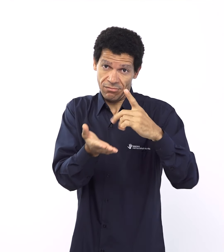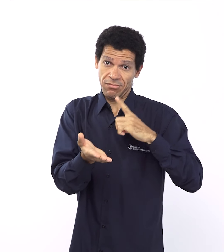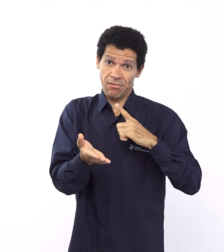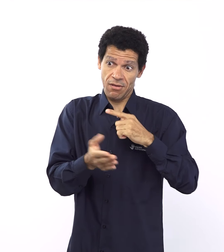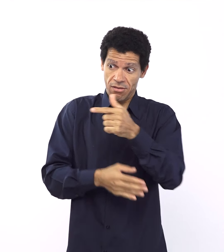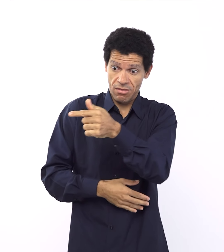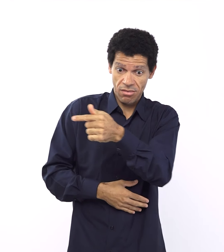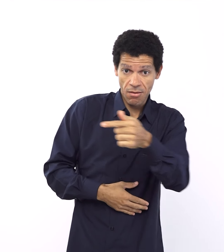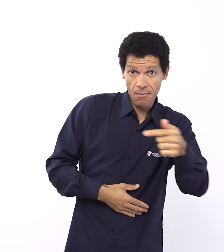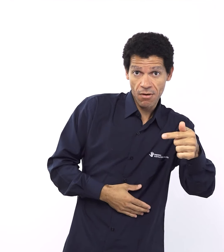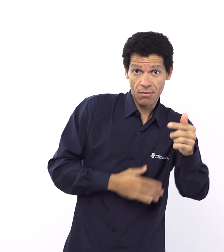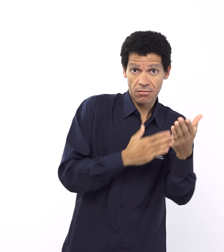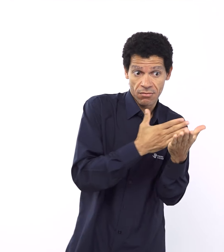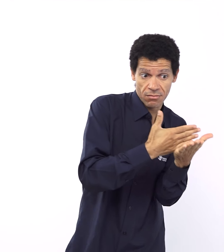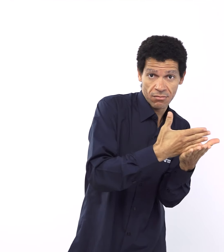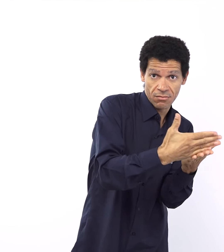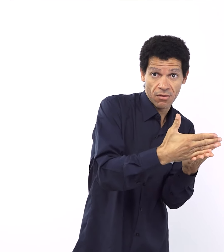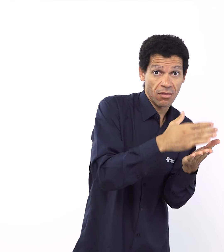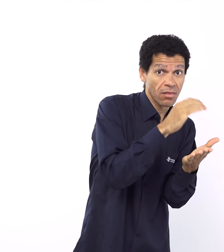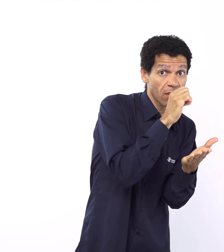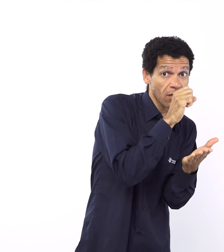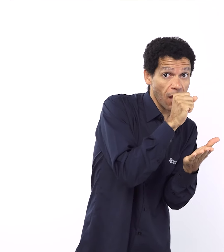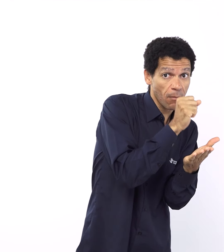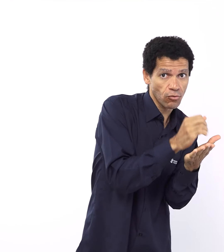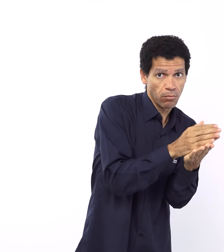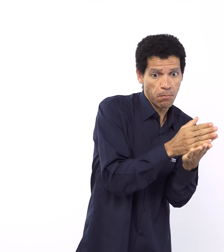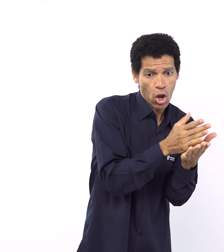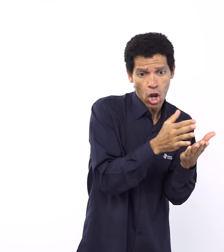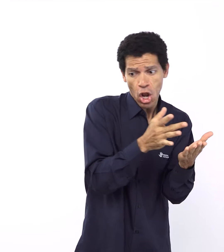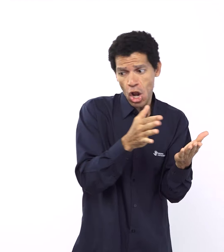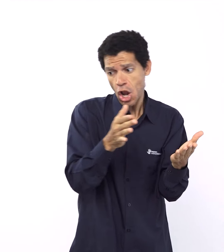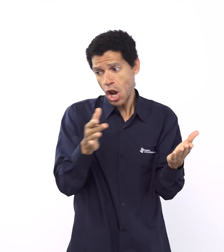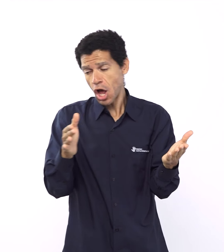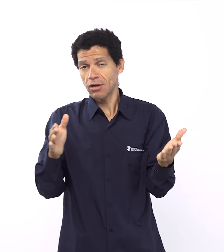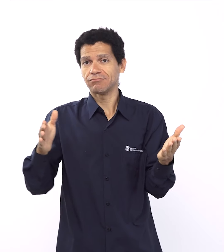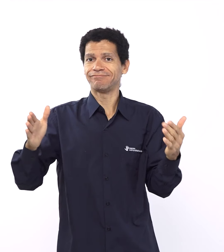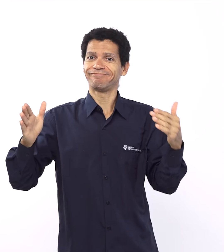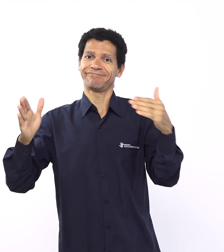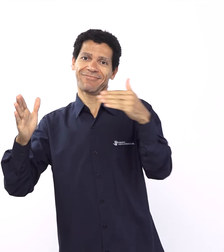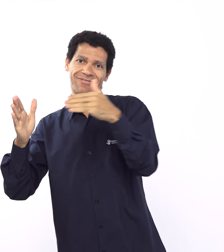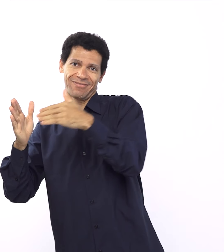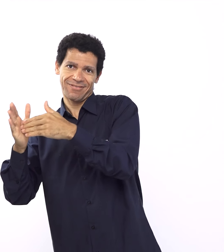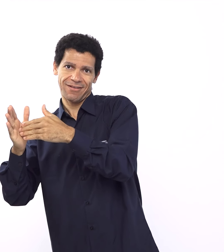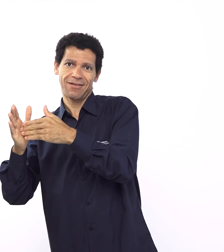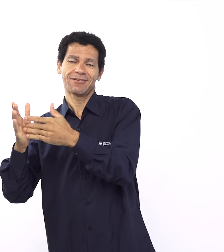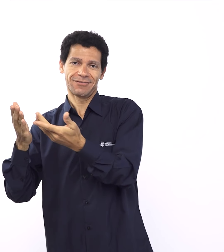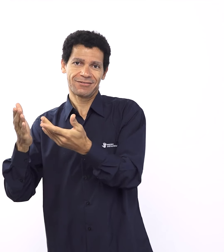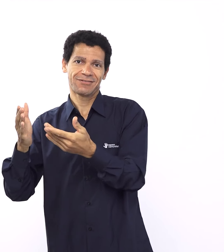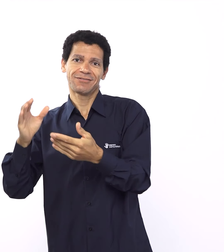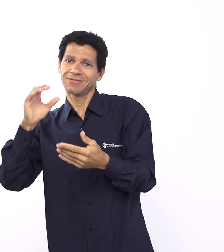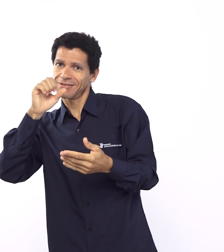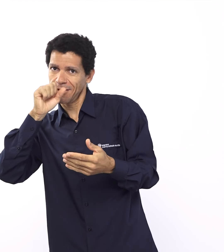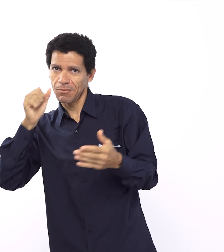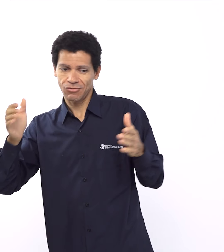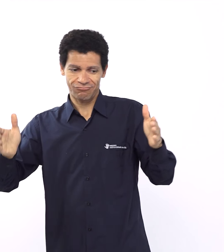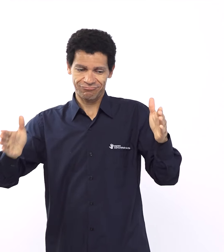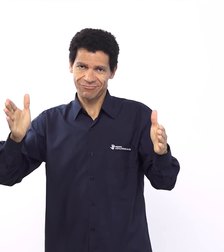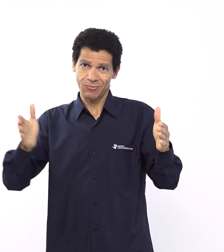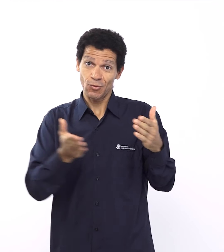com o domingo, né? Quem começa para a gente? Sábado e domingo, quem dá essa introdução para a gente na lição? Vamos lá. Quem se habilita?